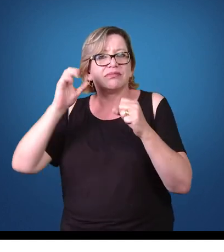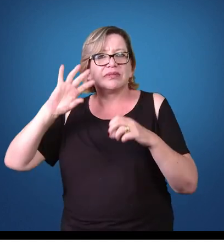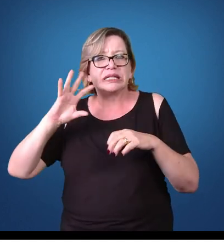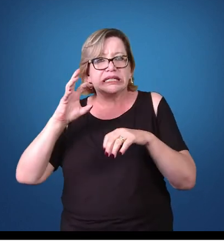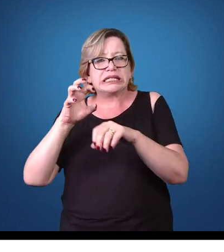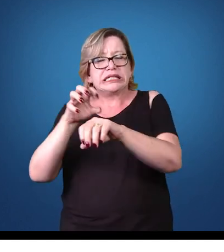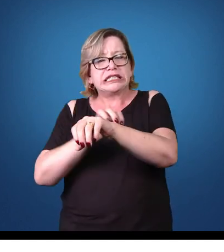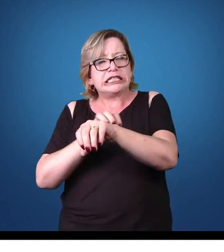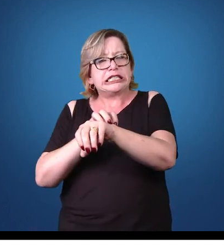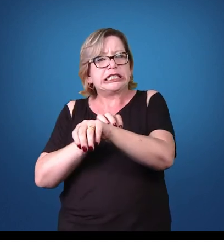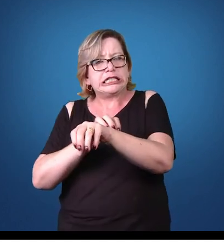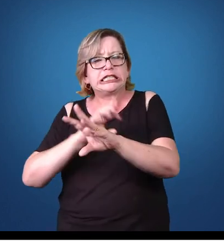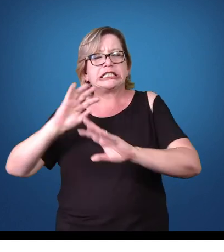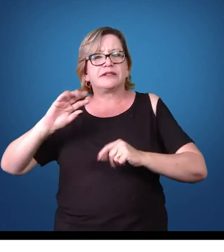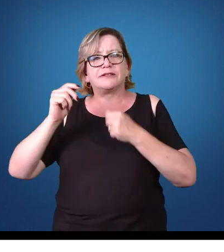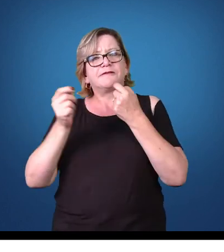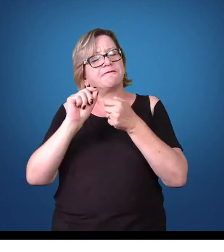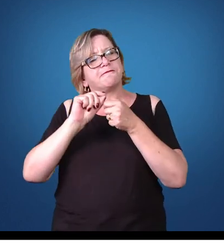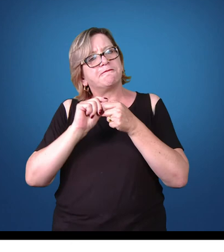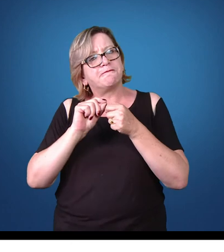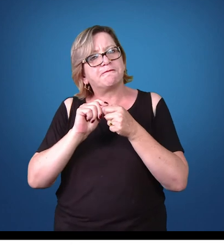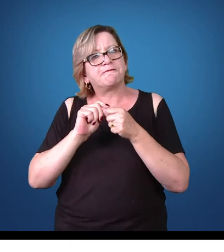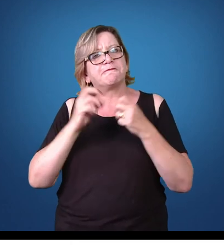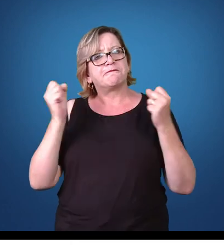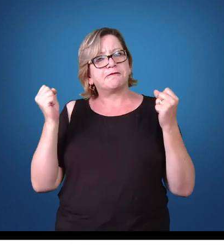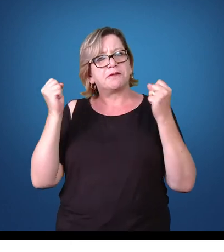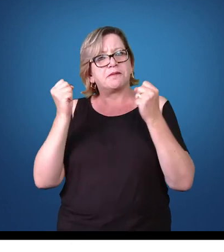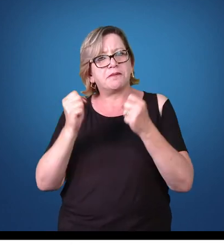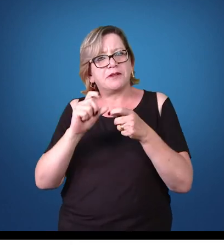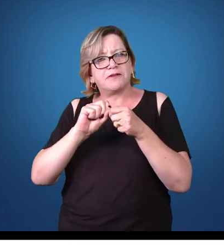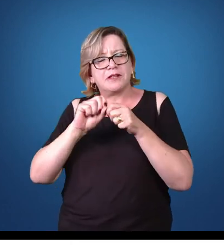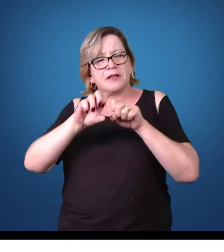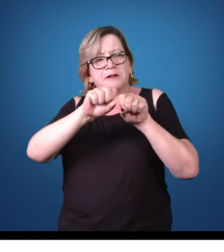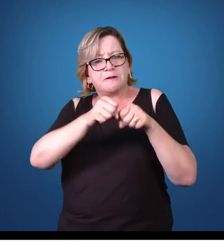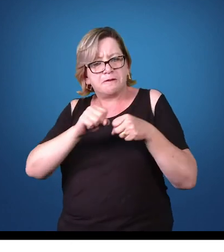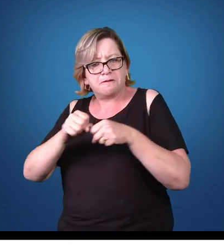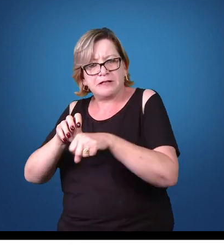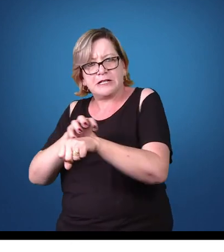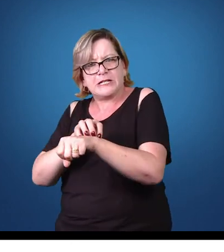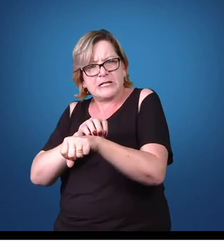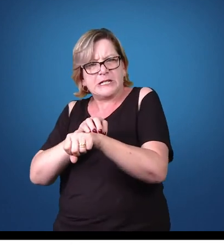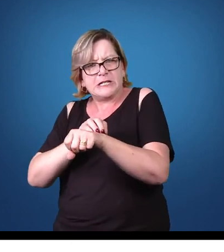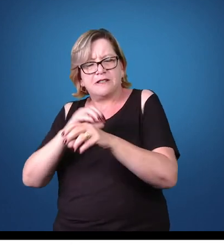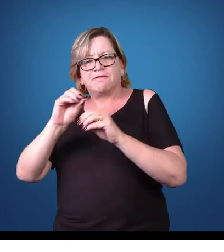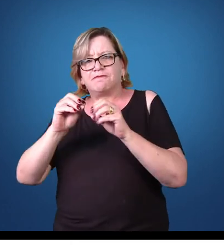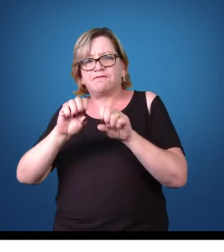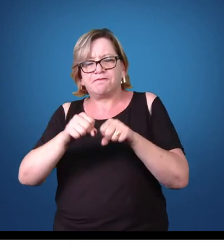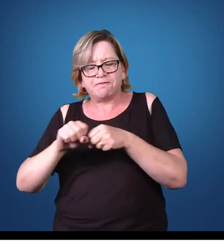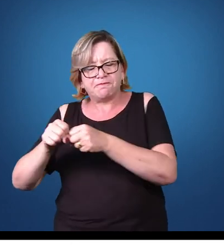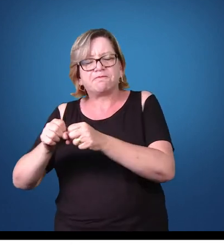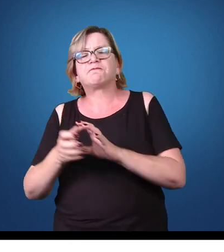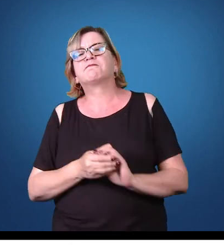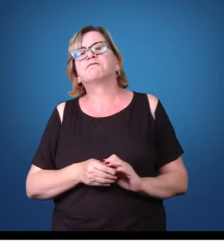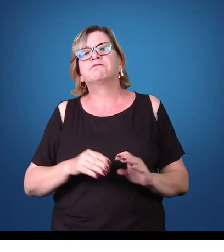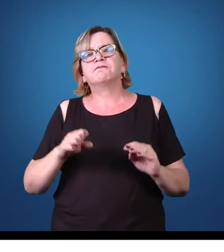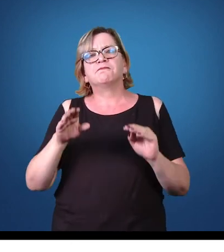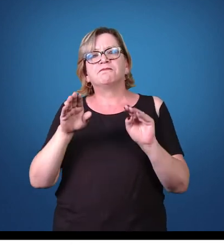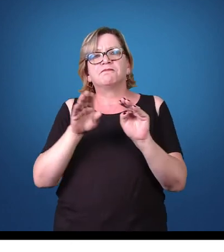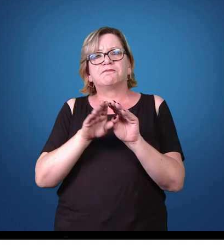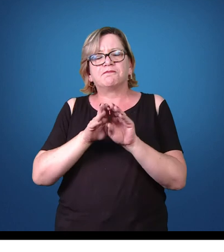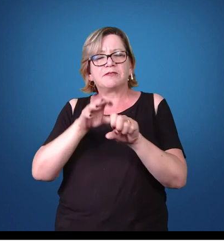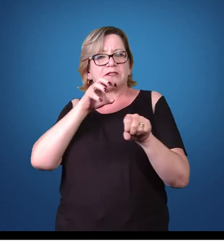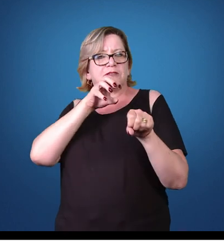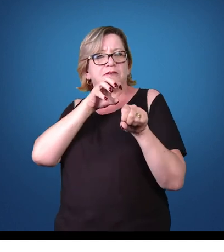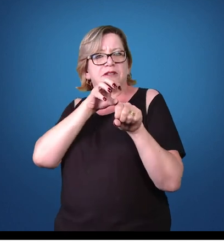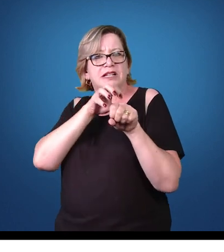irritação e que pode causar destruição ou lesão de alguns tecidos. Então, o